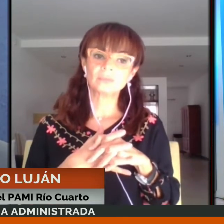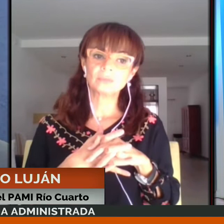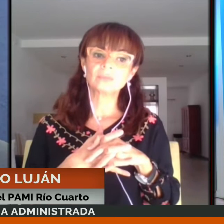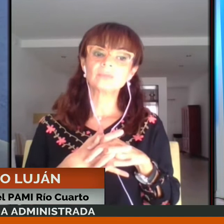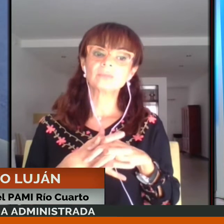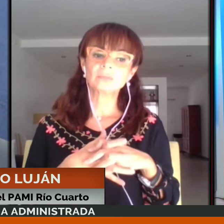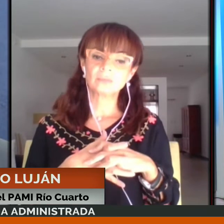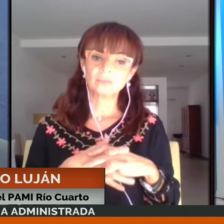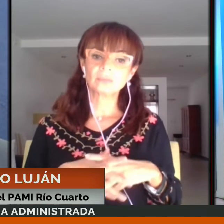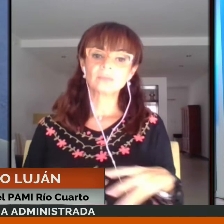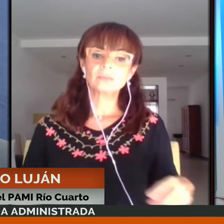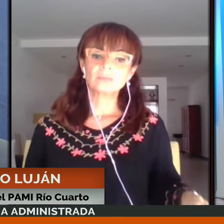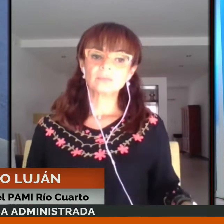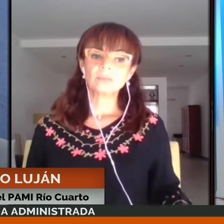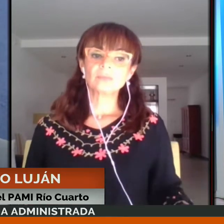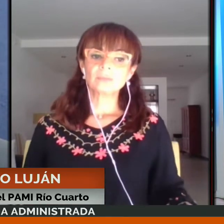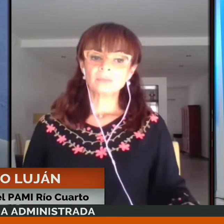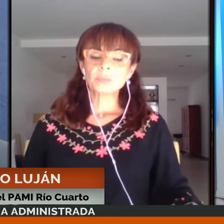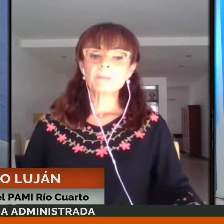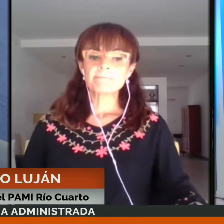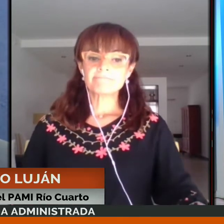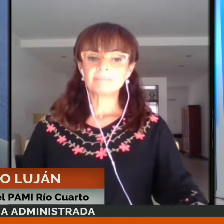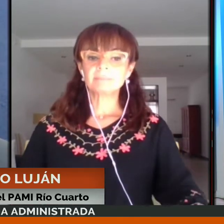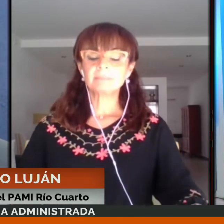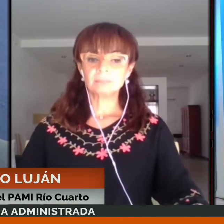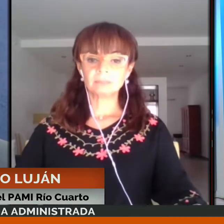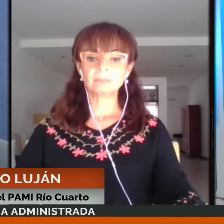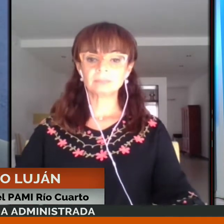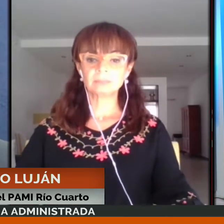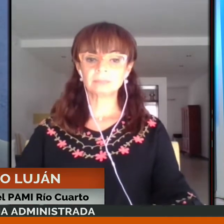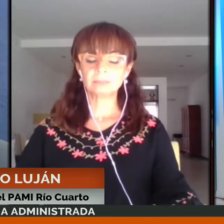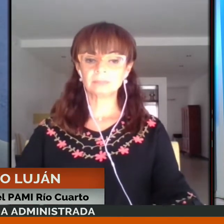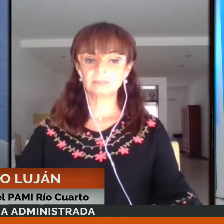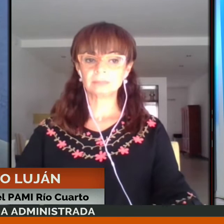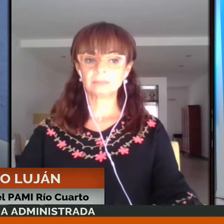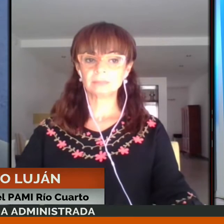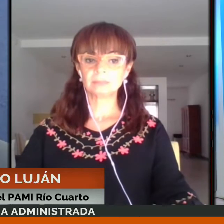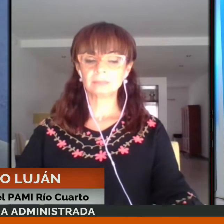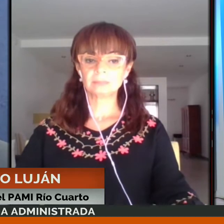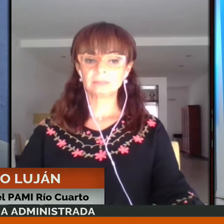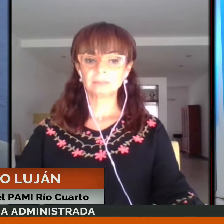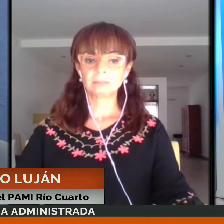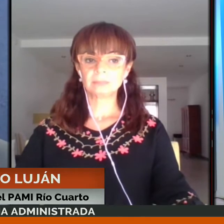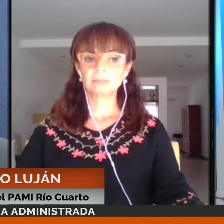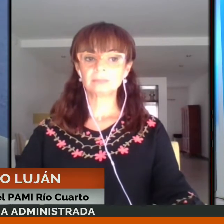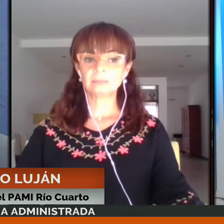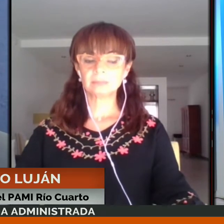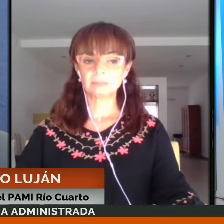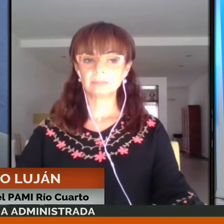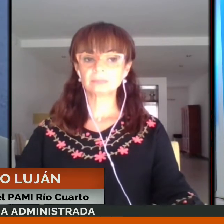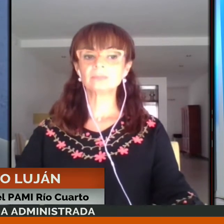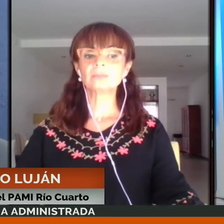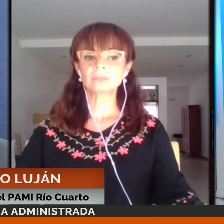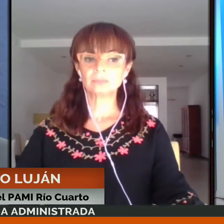circular lo menos posible por la ciudad. Si bien estamos tranquilos que ya hace varios días que no hay nuevos casos de coronavirus,